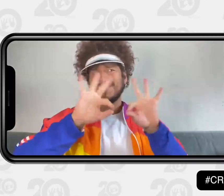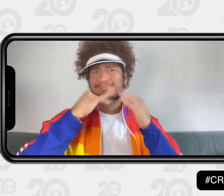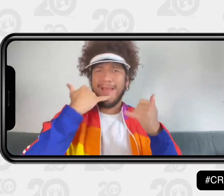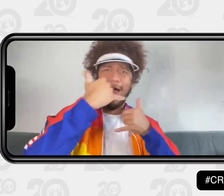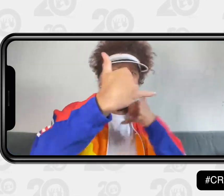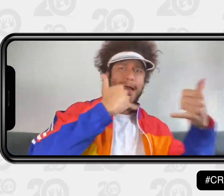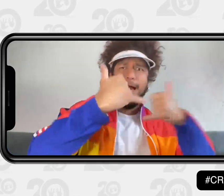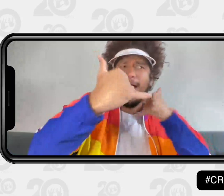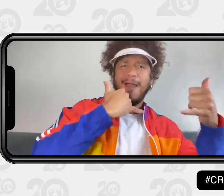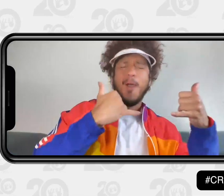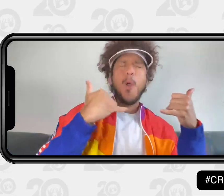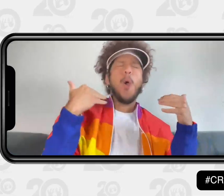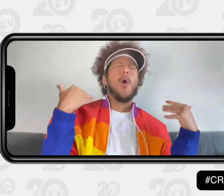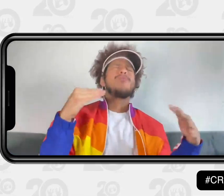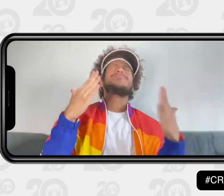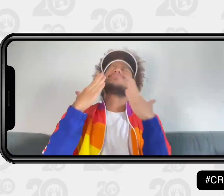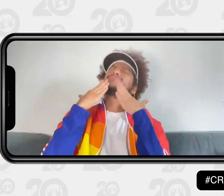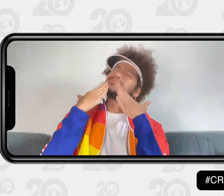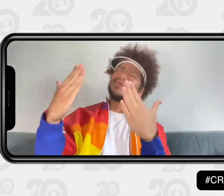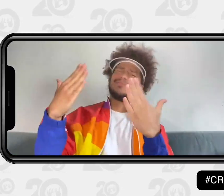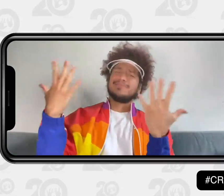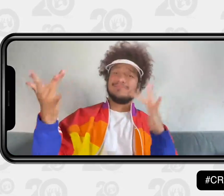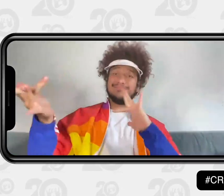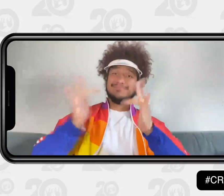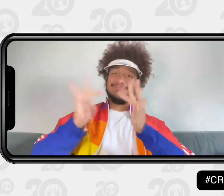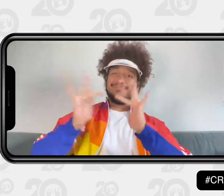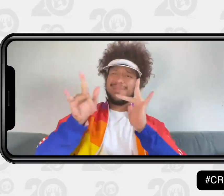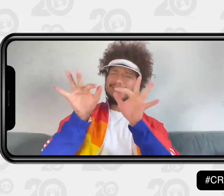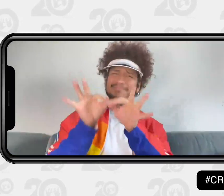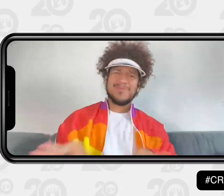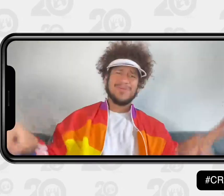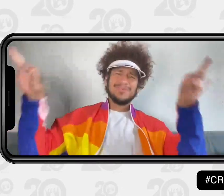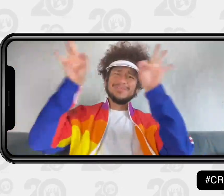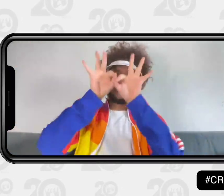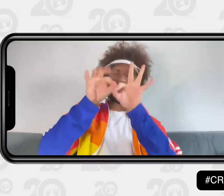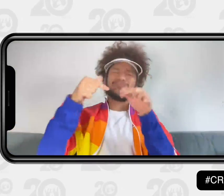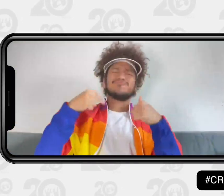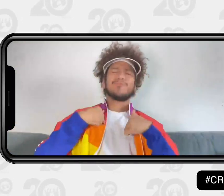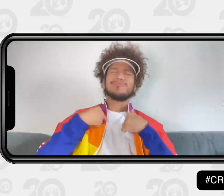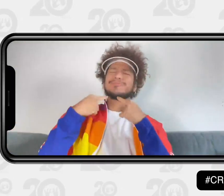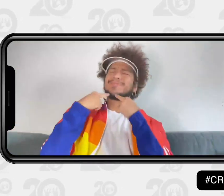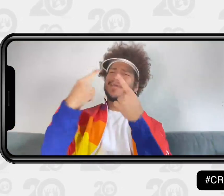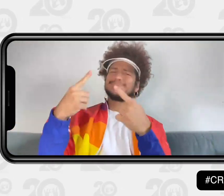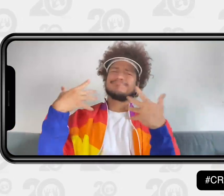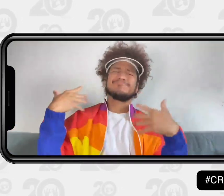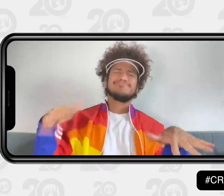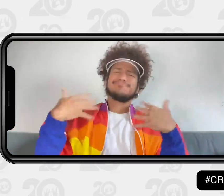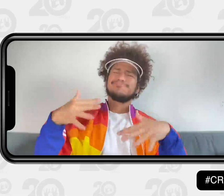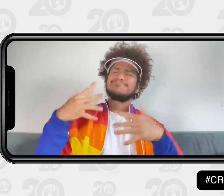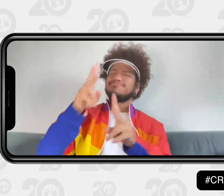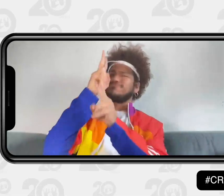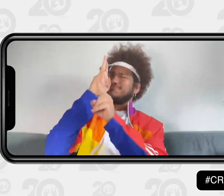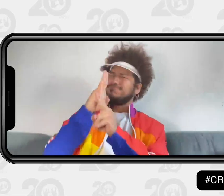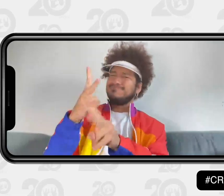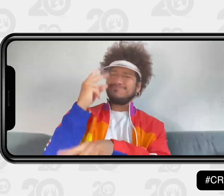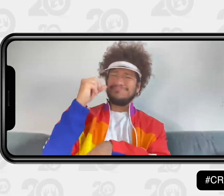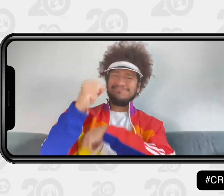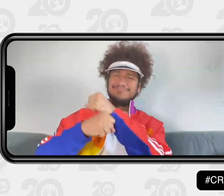familia desde acá, puedo interactuar con ellos. Muchísimas gracias, Centro de Relevo. Yo quiero decirles realmente que